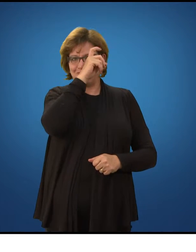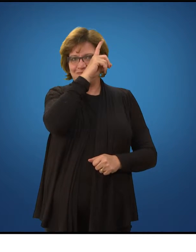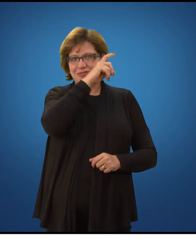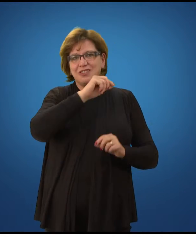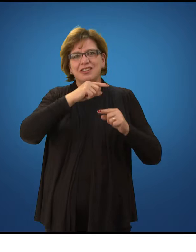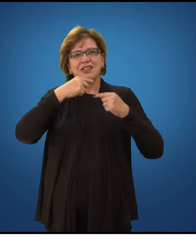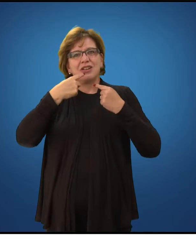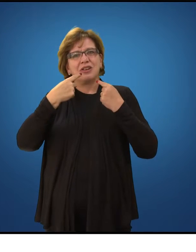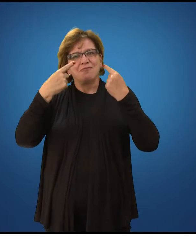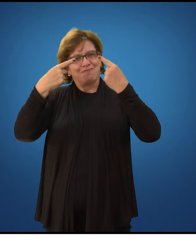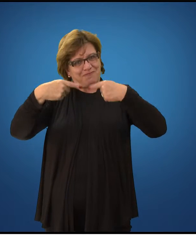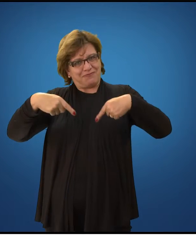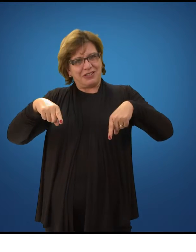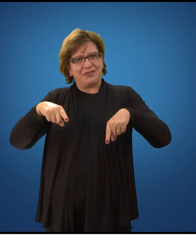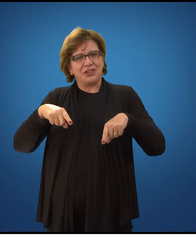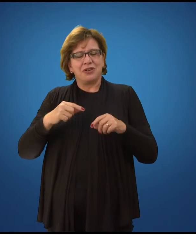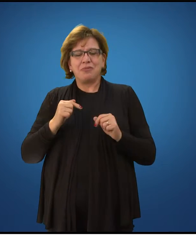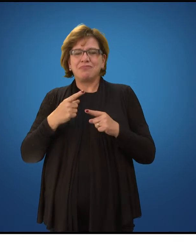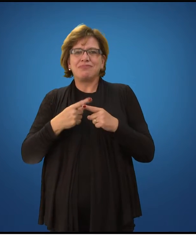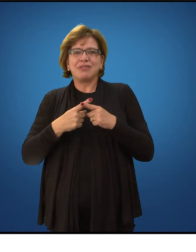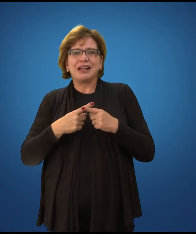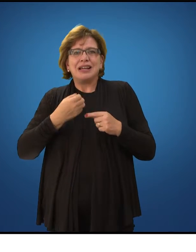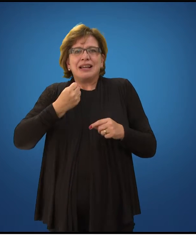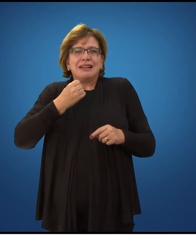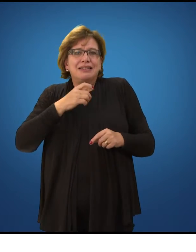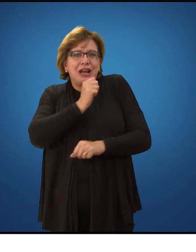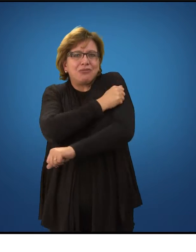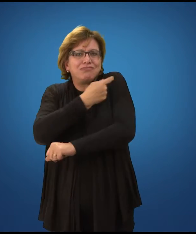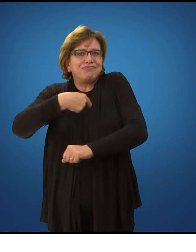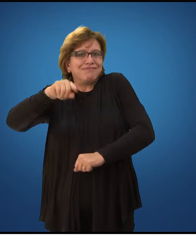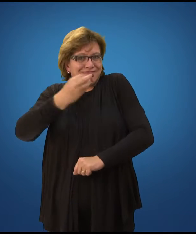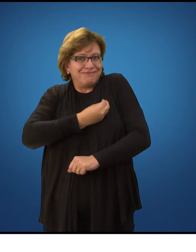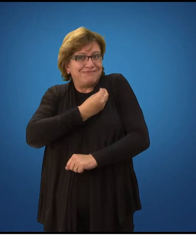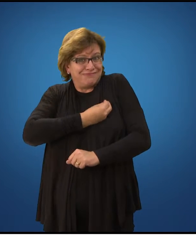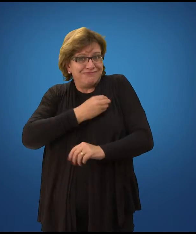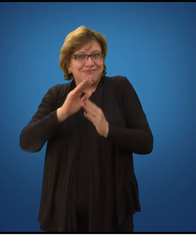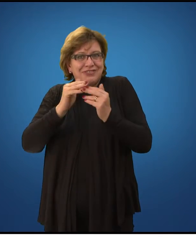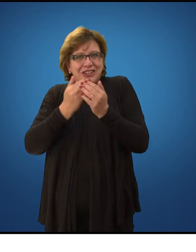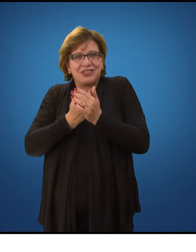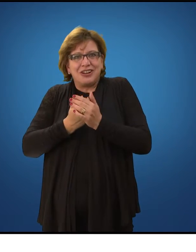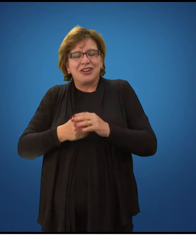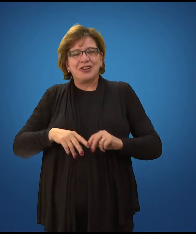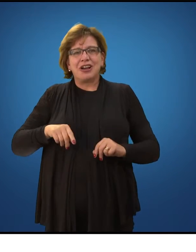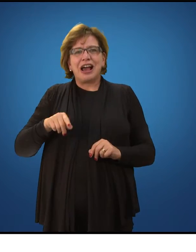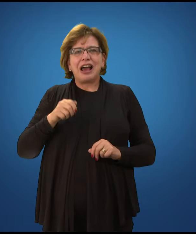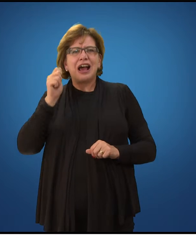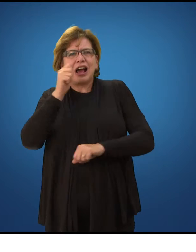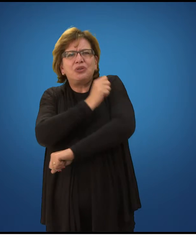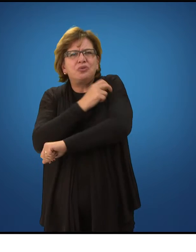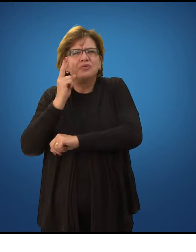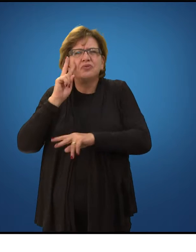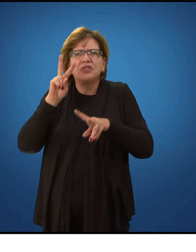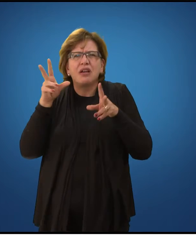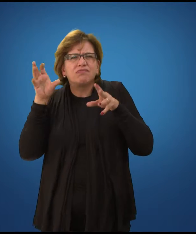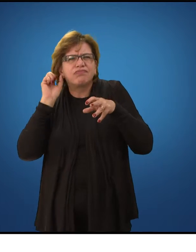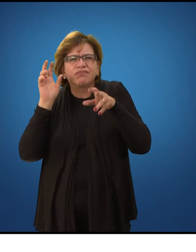ver teus gestos, as tuas falas, você vai somente motivá-lo através das palavras. Então, para você